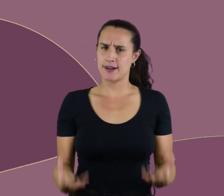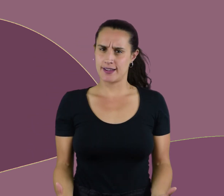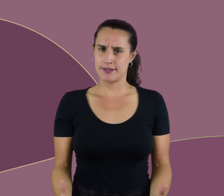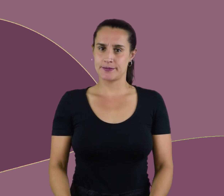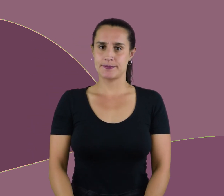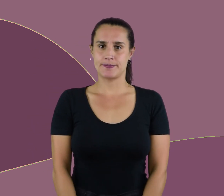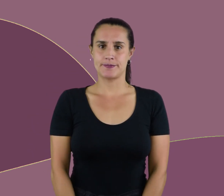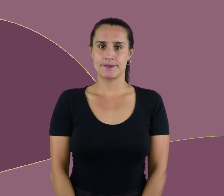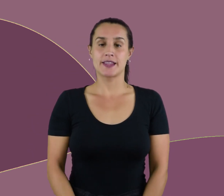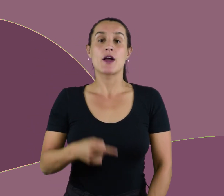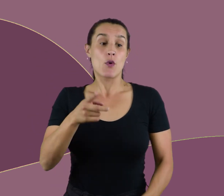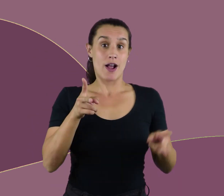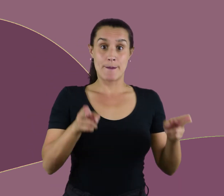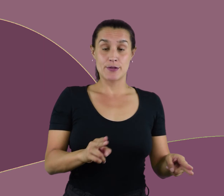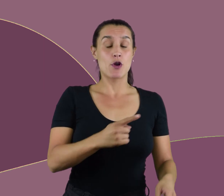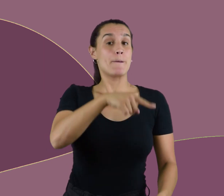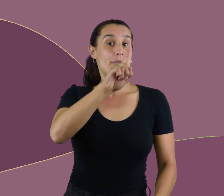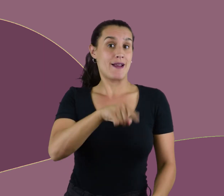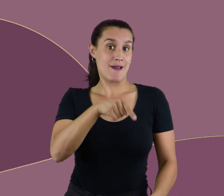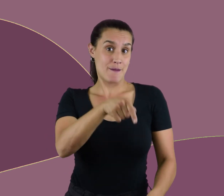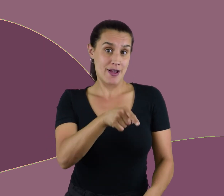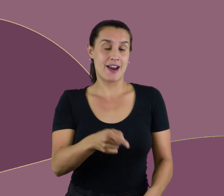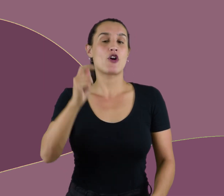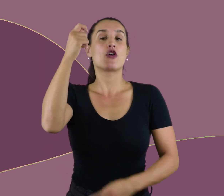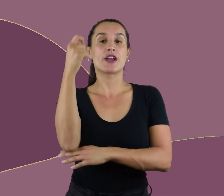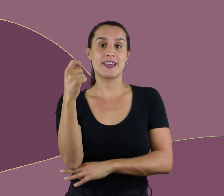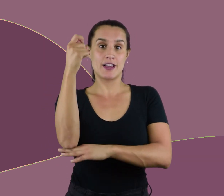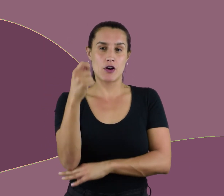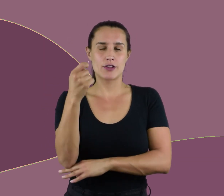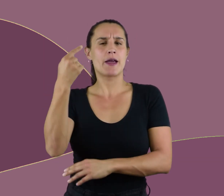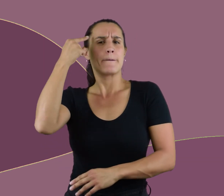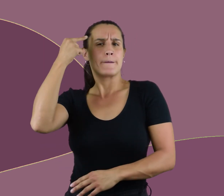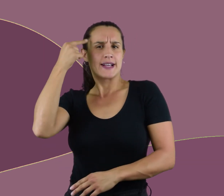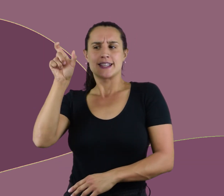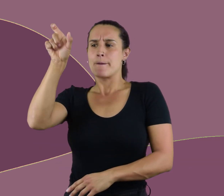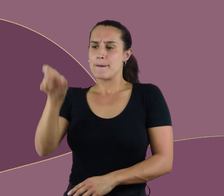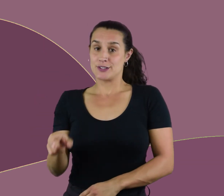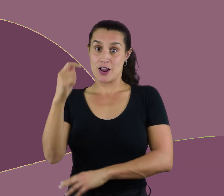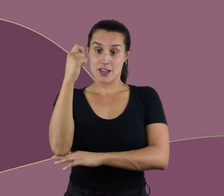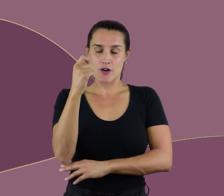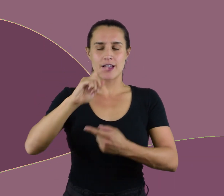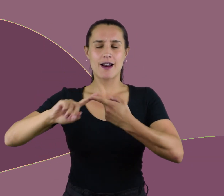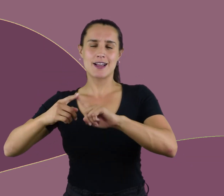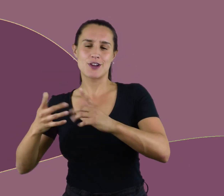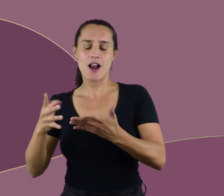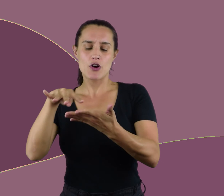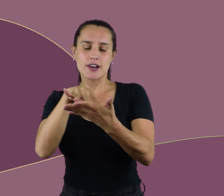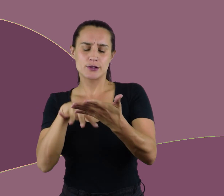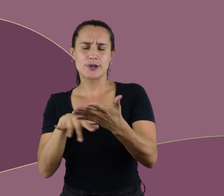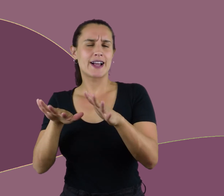1 de Don Quijote de la Mancha, refiriéndose a la relación del protagonista con la lectura, dice Y así, del poco